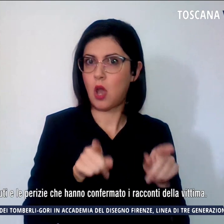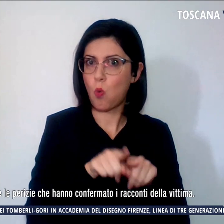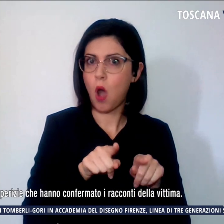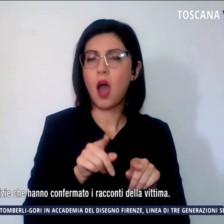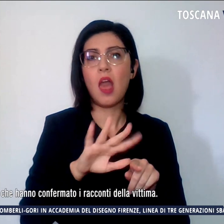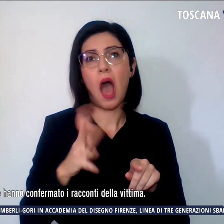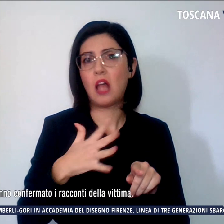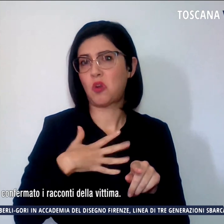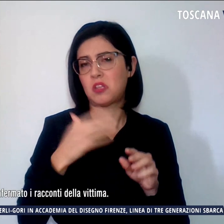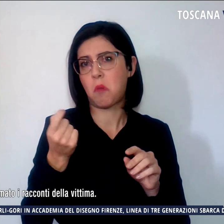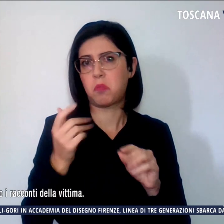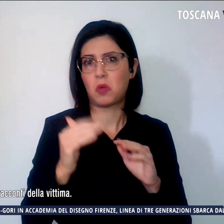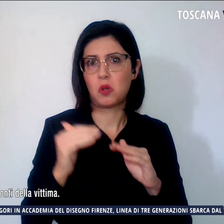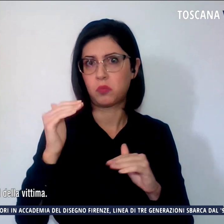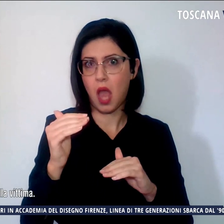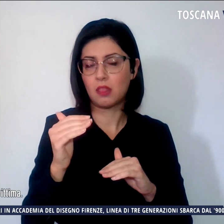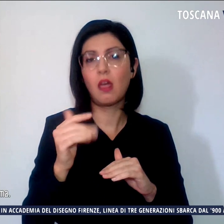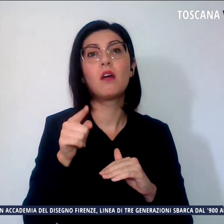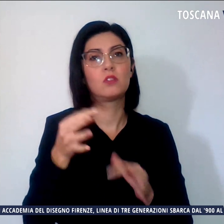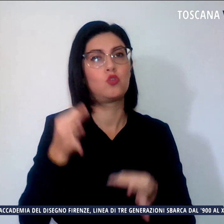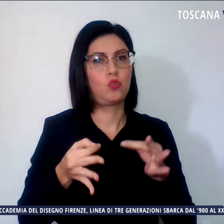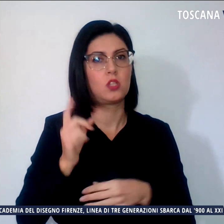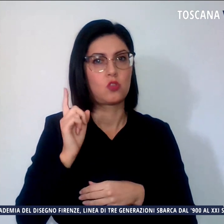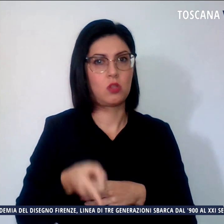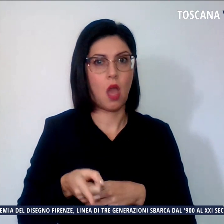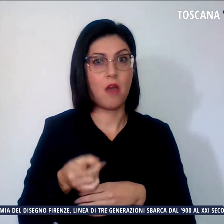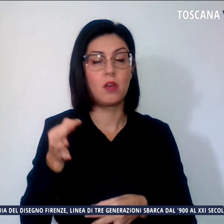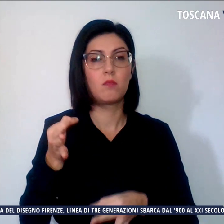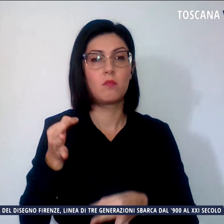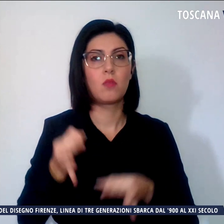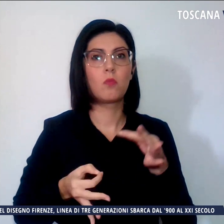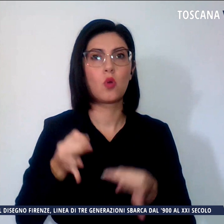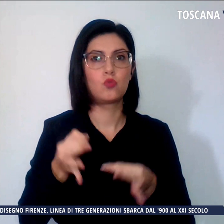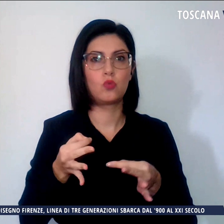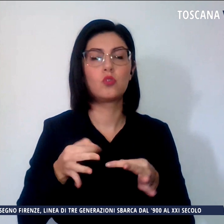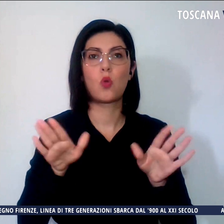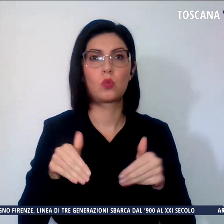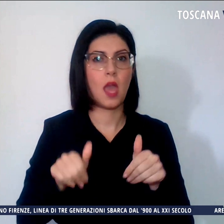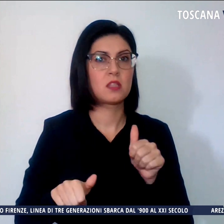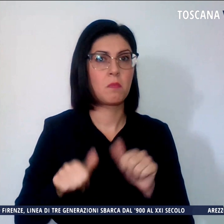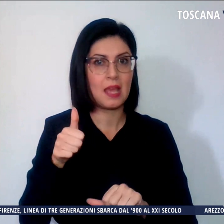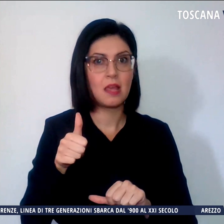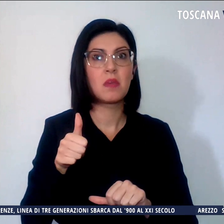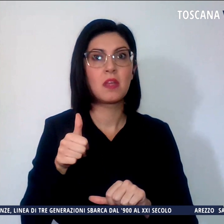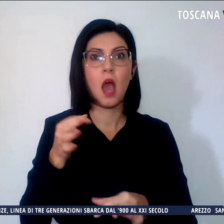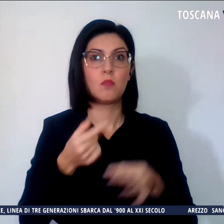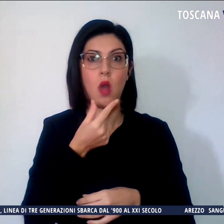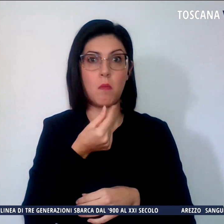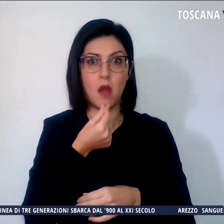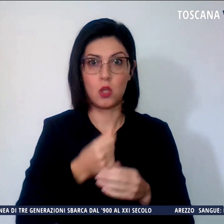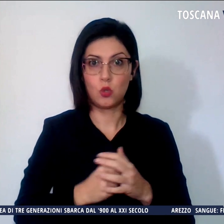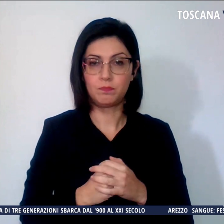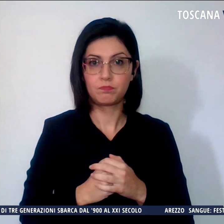sono stati rinviati a giudizio dal giudice delle udienze preliminari del Tribunale di Prato. Nel